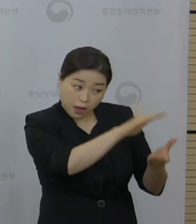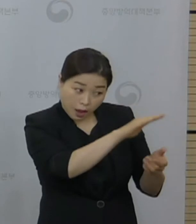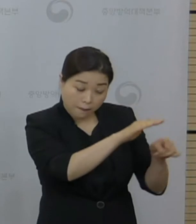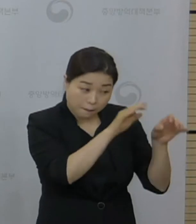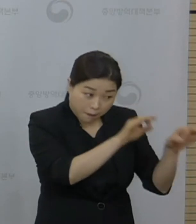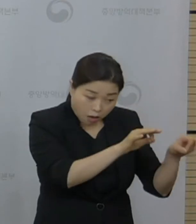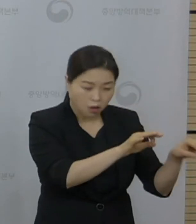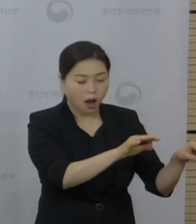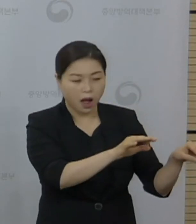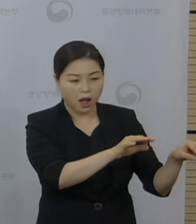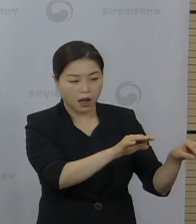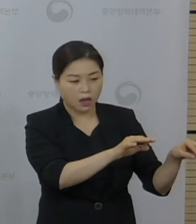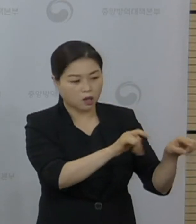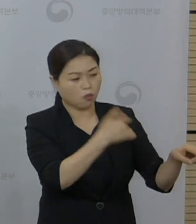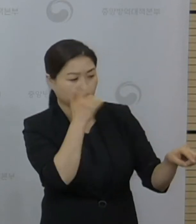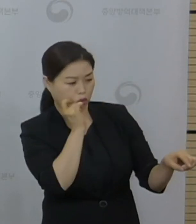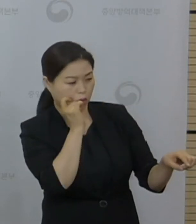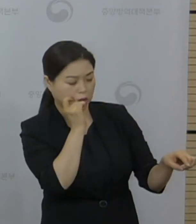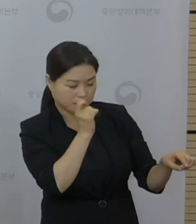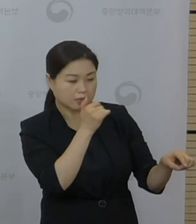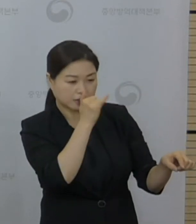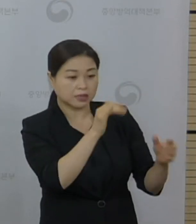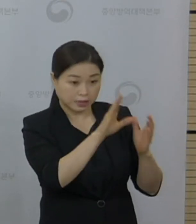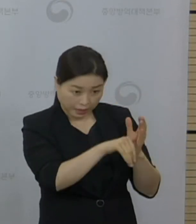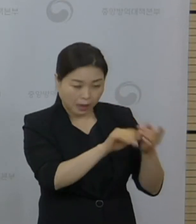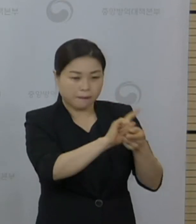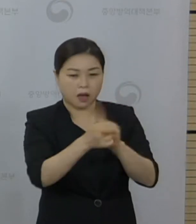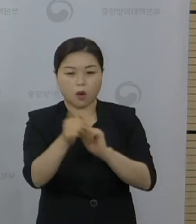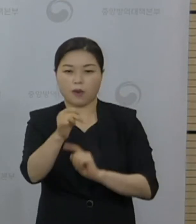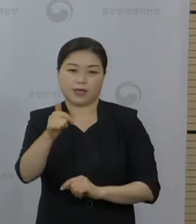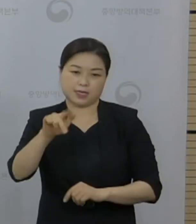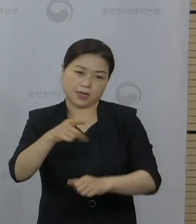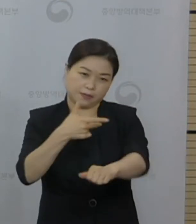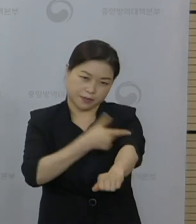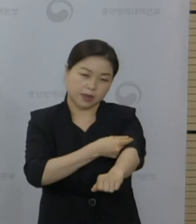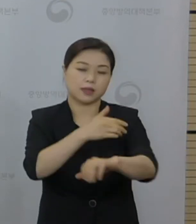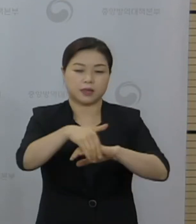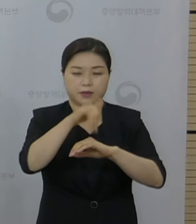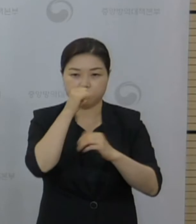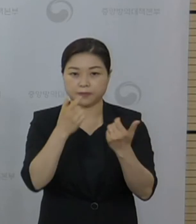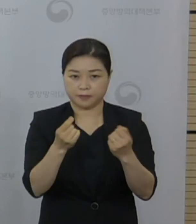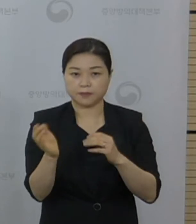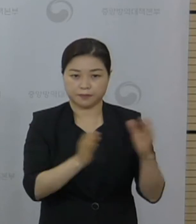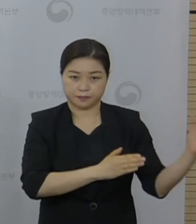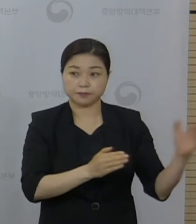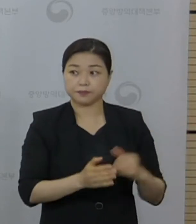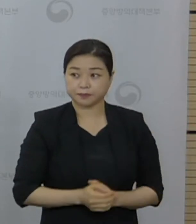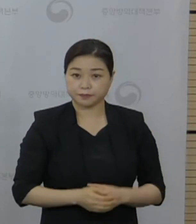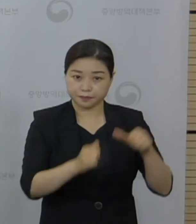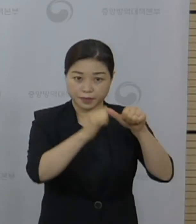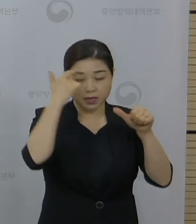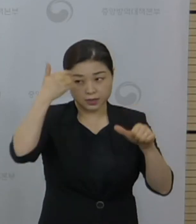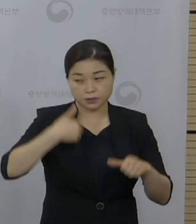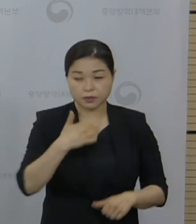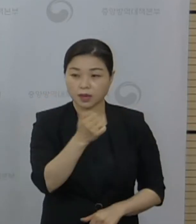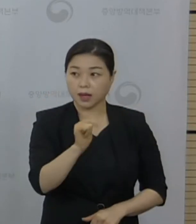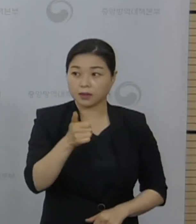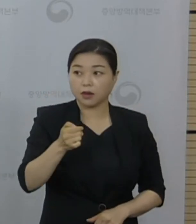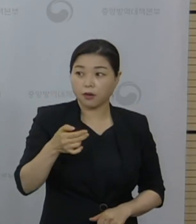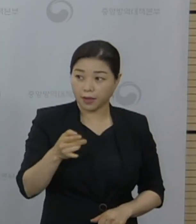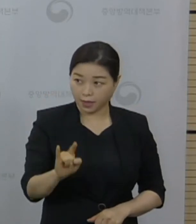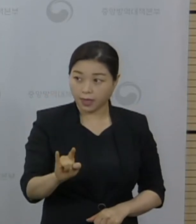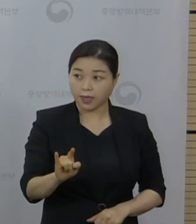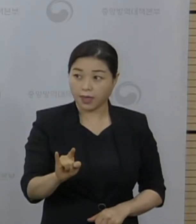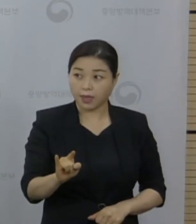화이자로 교차접종이 이루어진다는 부분을 말씀을 드립니다. 네, 현장에서 다섯 번째 질문, 한겨레신문 서혜미